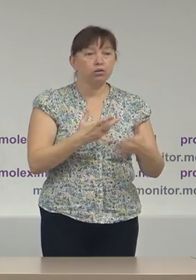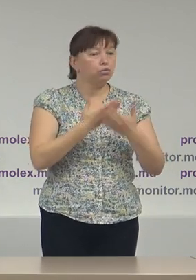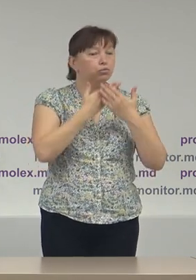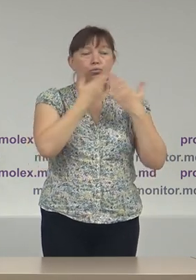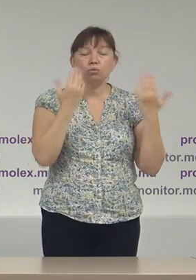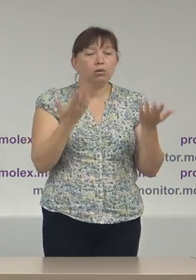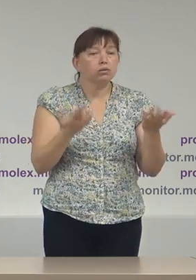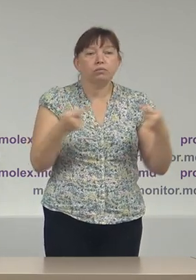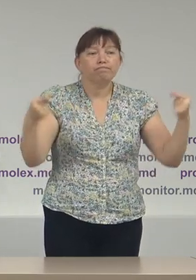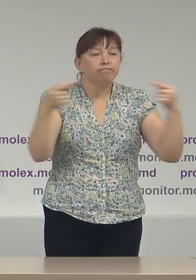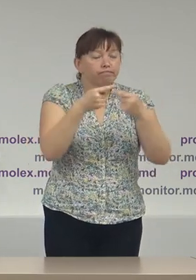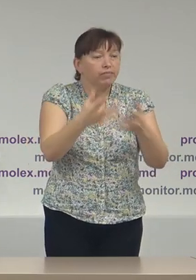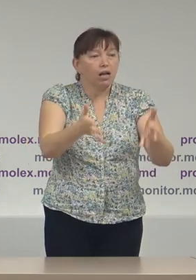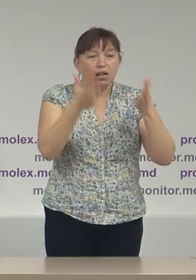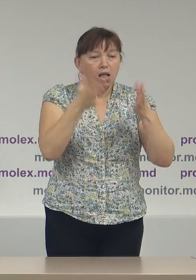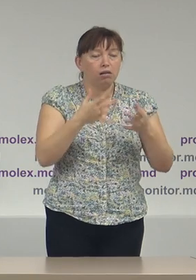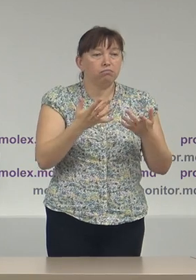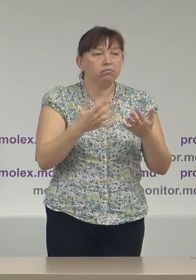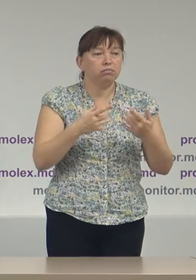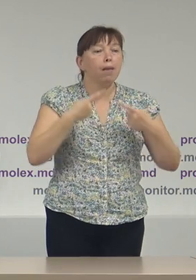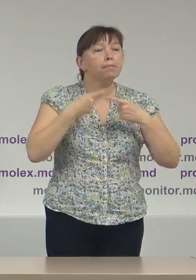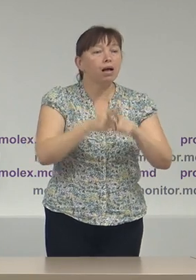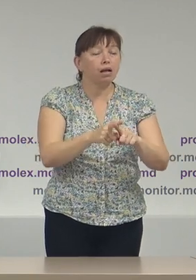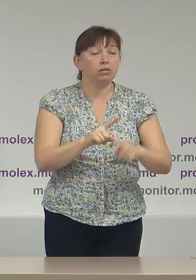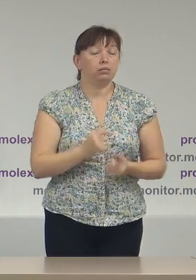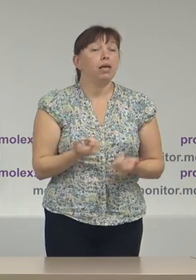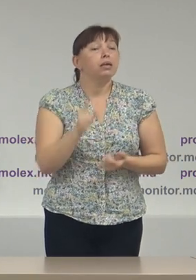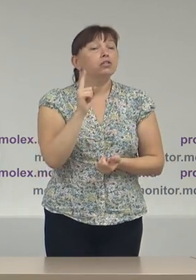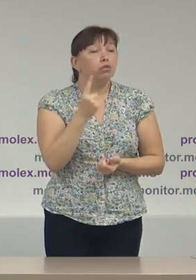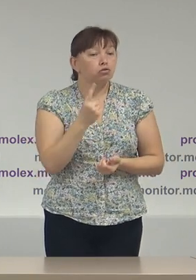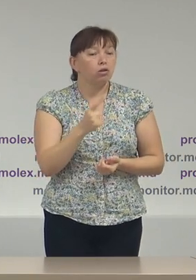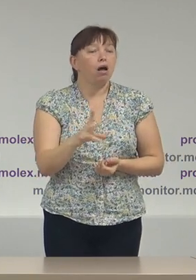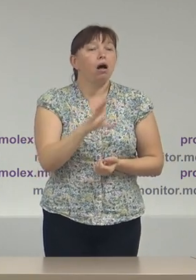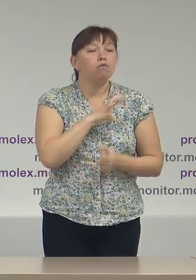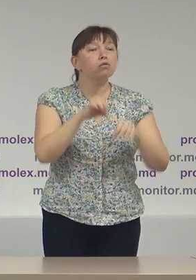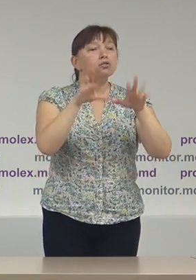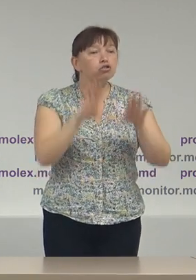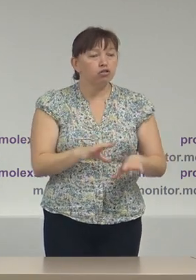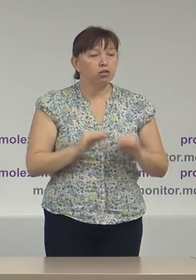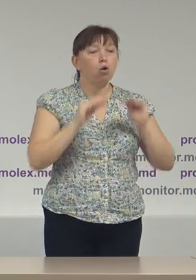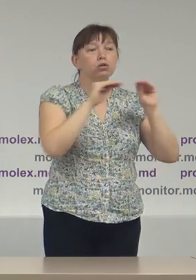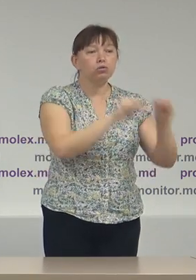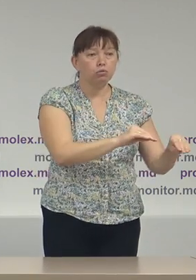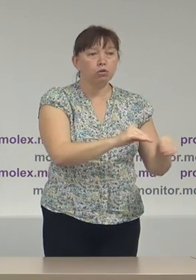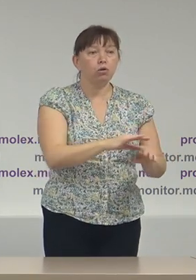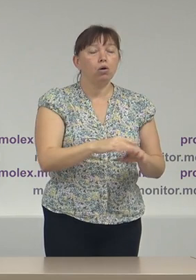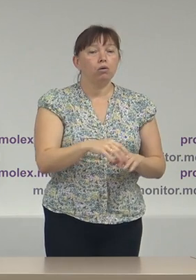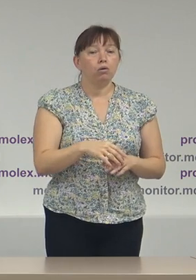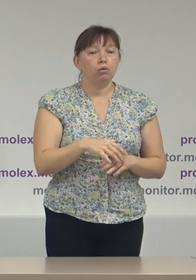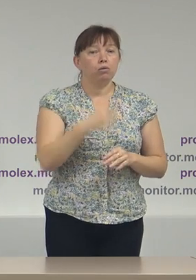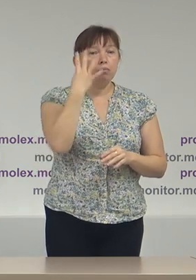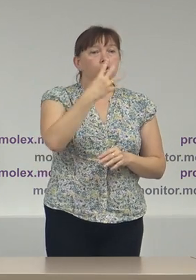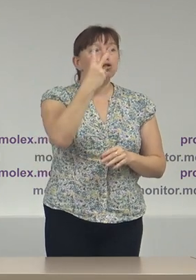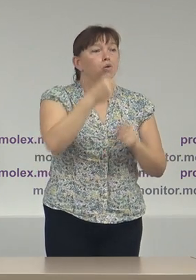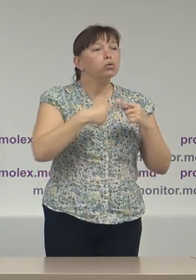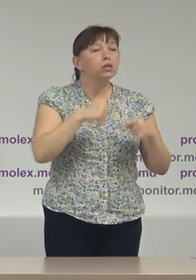un mecanism foarte clar de ce a fost decisă construirea unui număr de 42